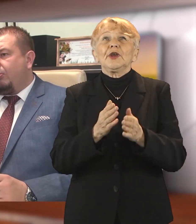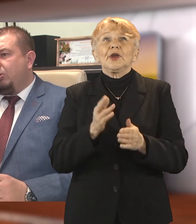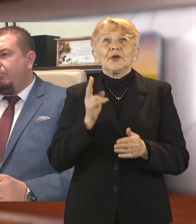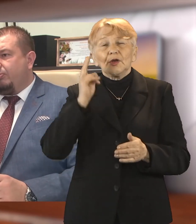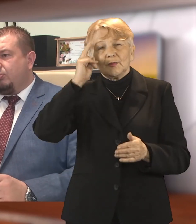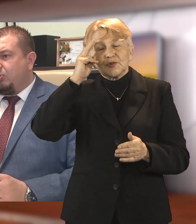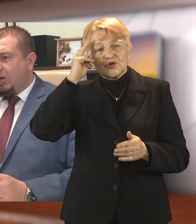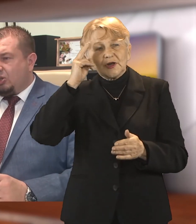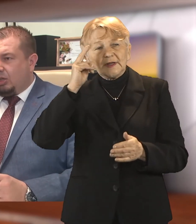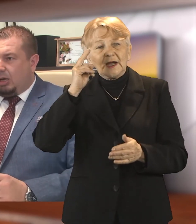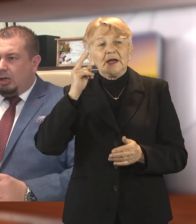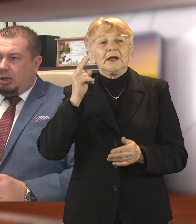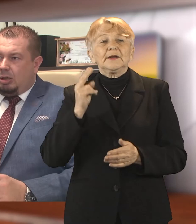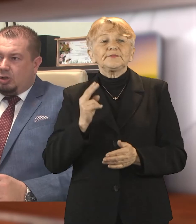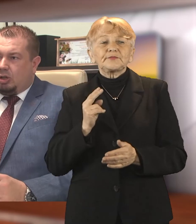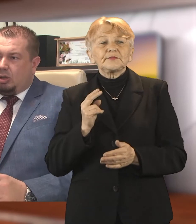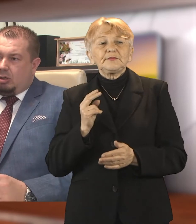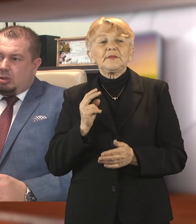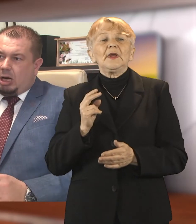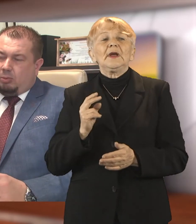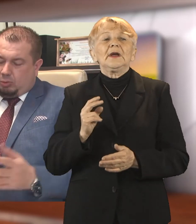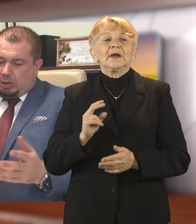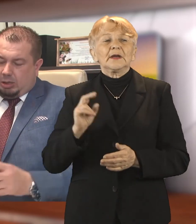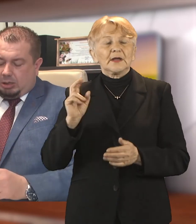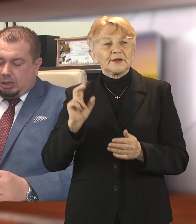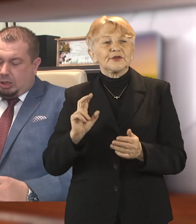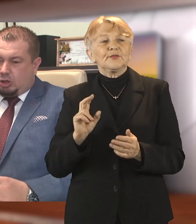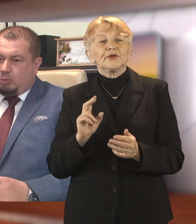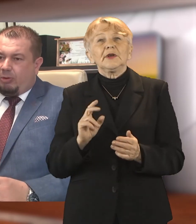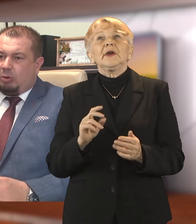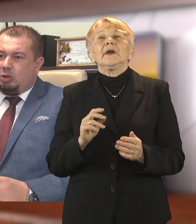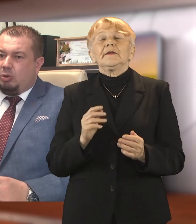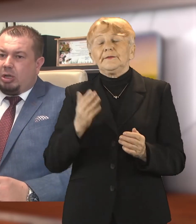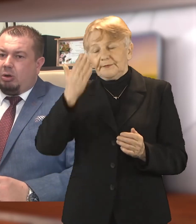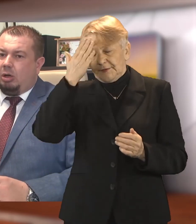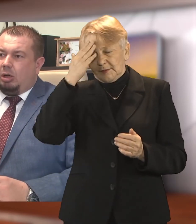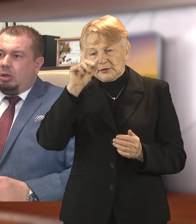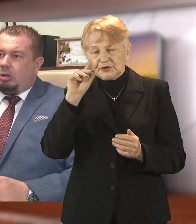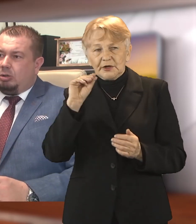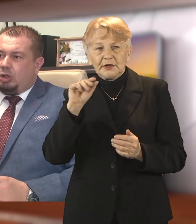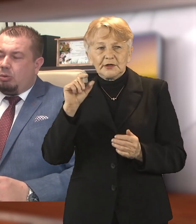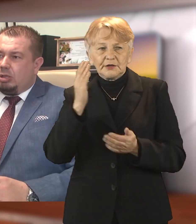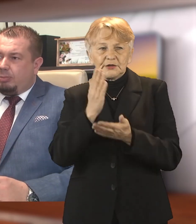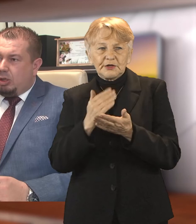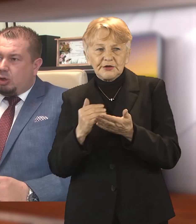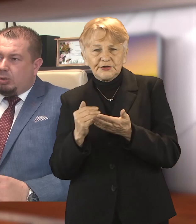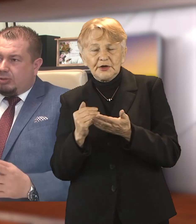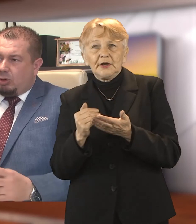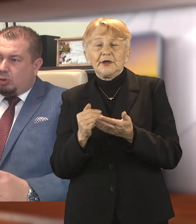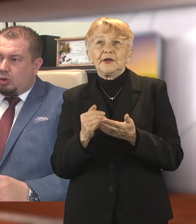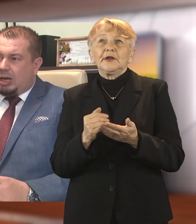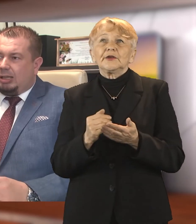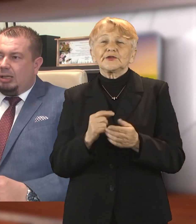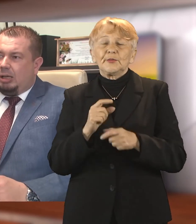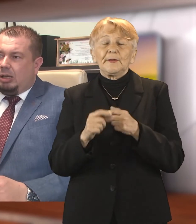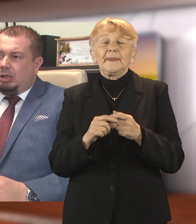wybudowaniu województwo przekaże na rzecz powiatu raciborskiego dzisiaj ulicę Rybnicką i tak